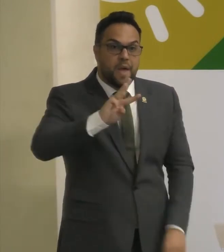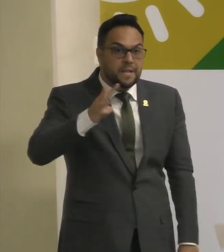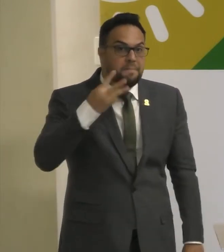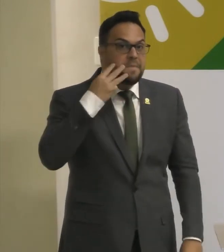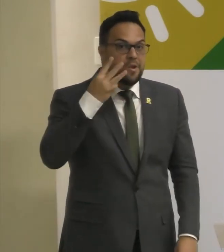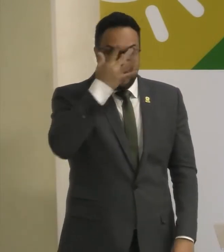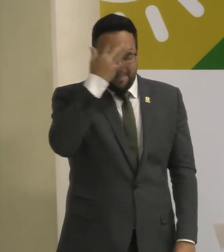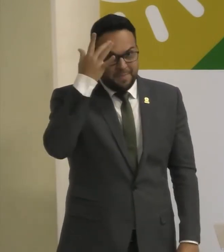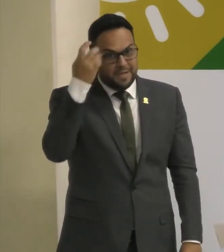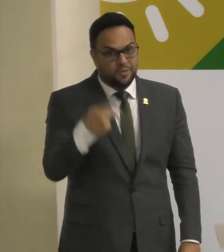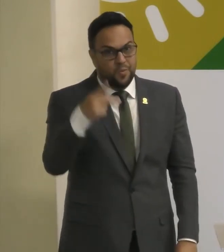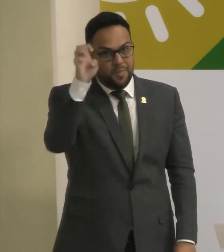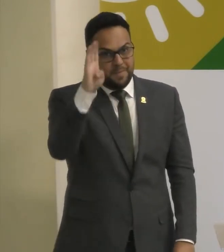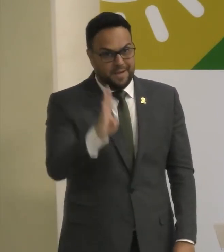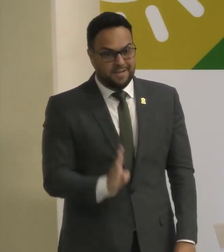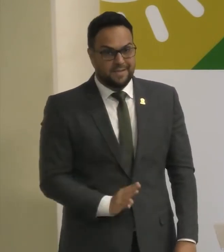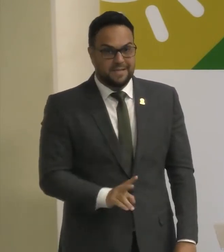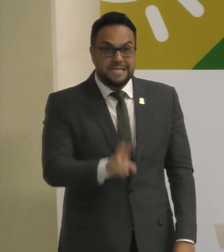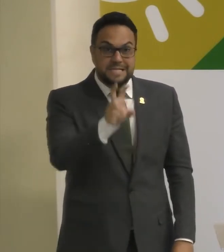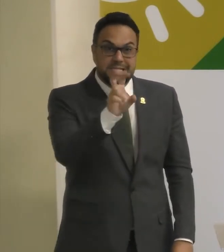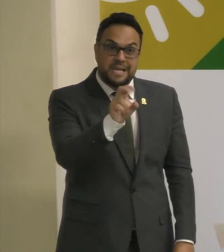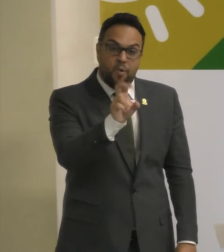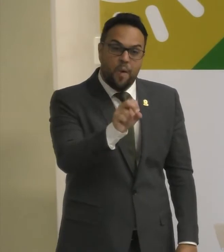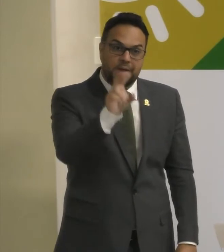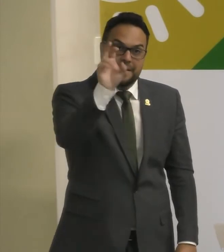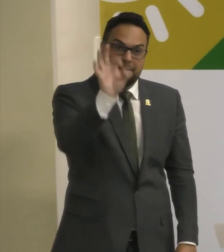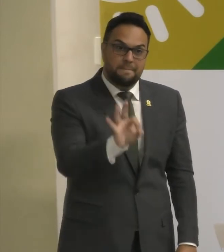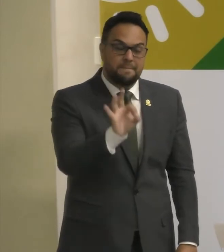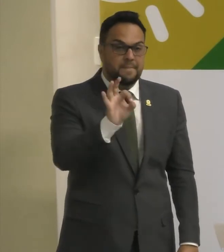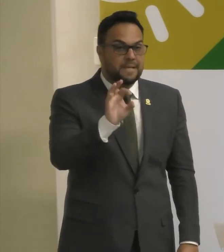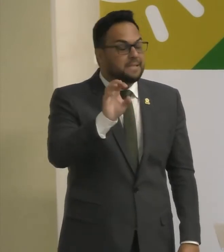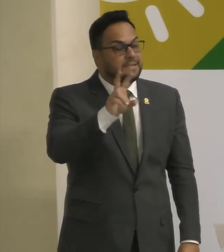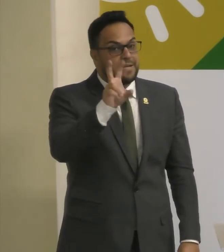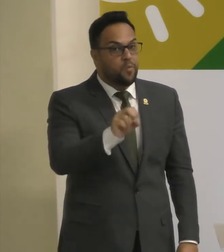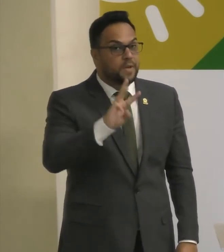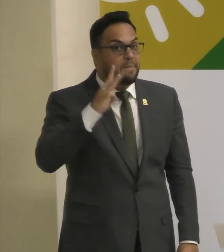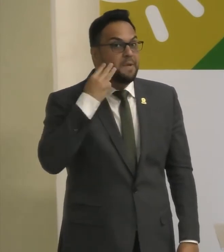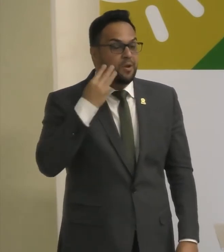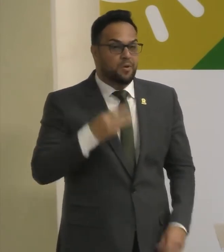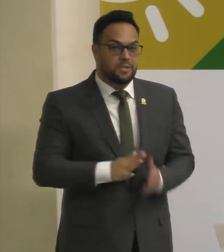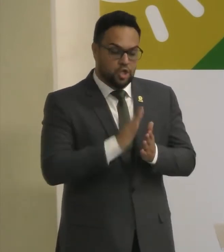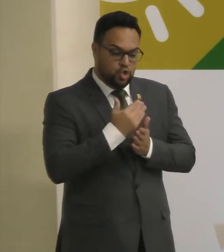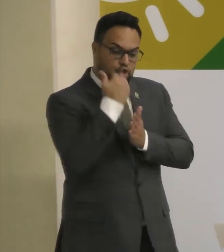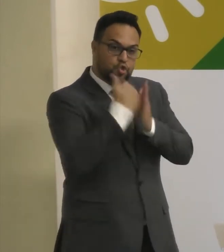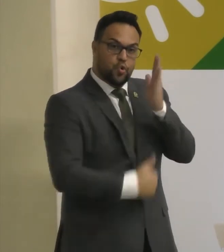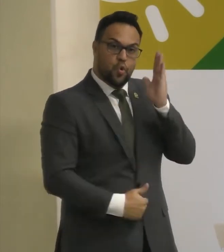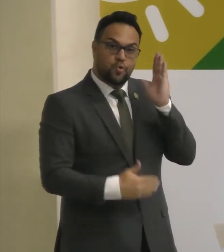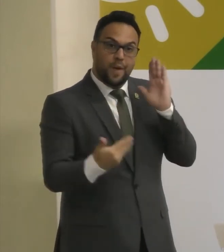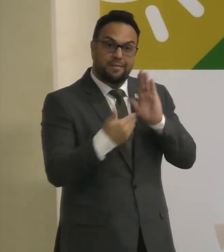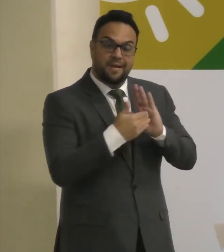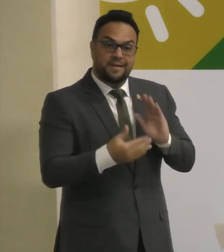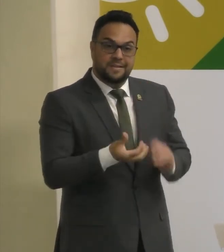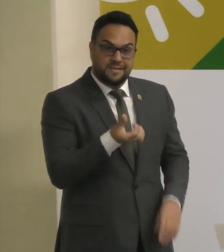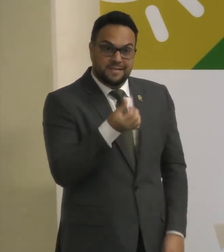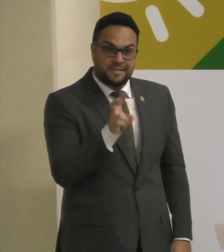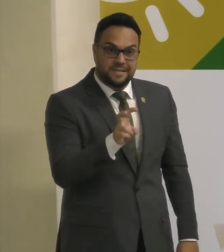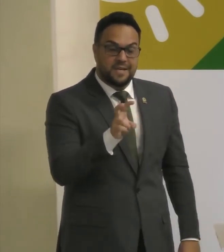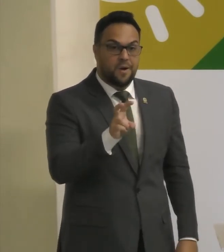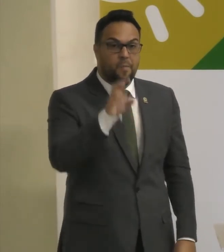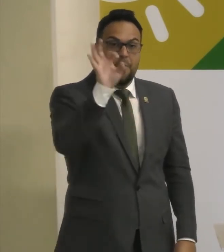brasileiros 50 milhões De brasileiros Que terão descontos De até 65% Das suas contas De luz